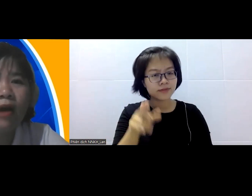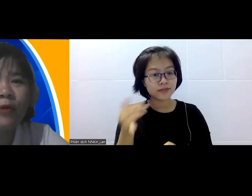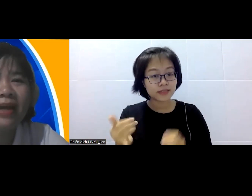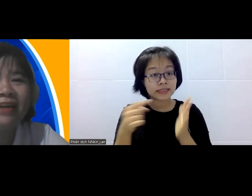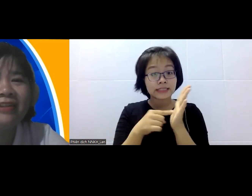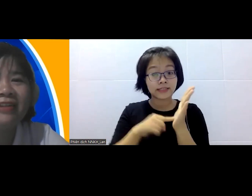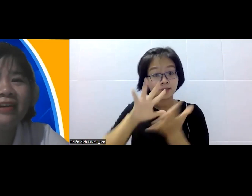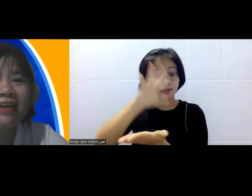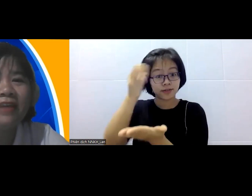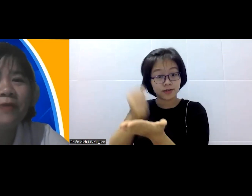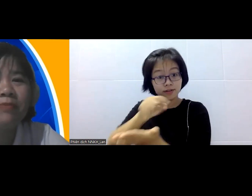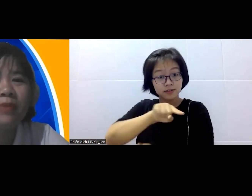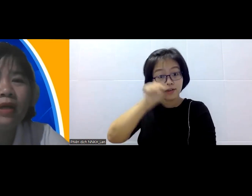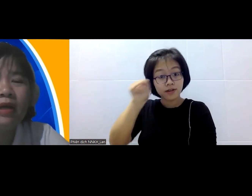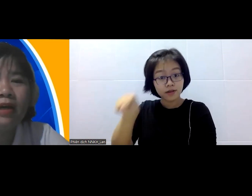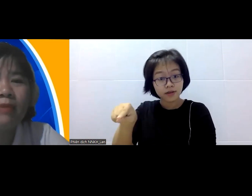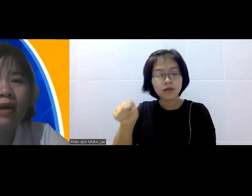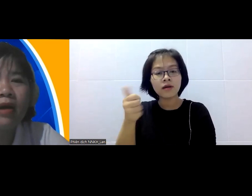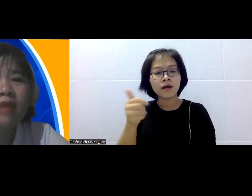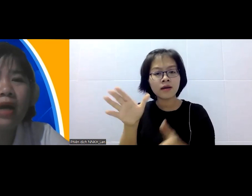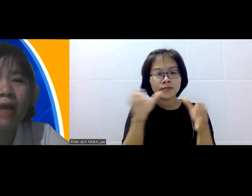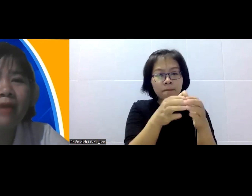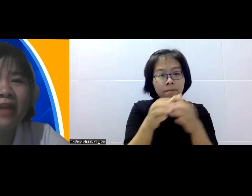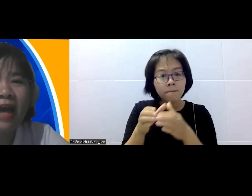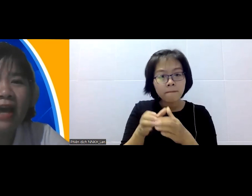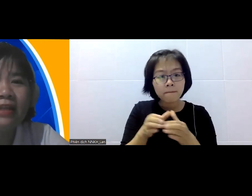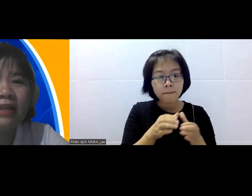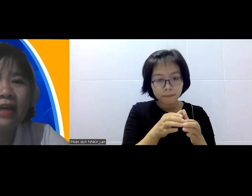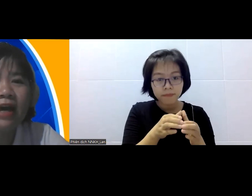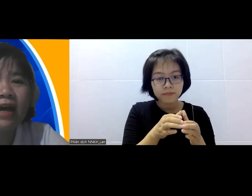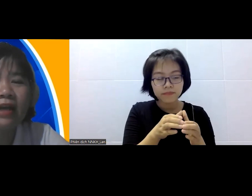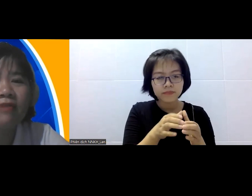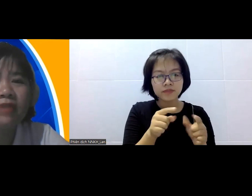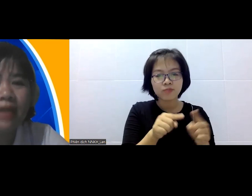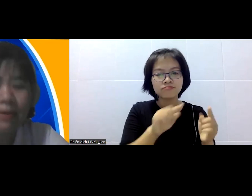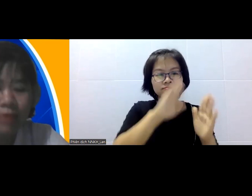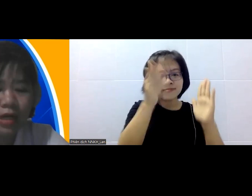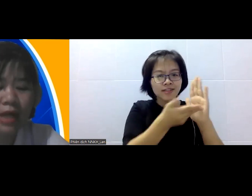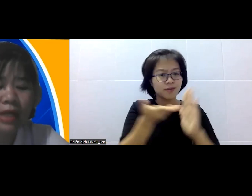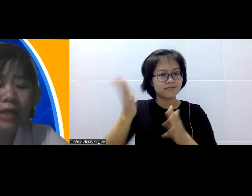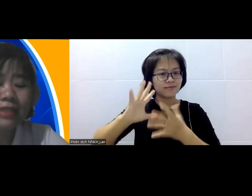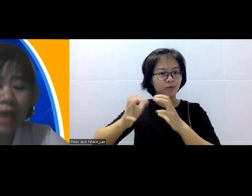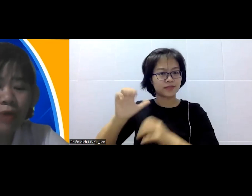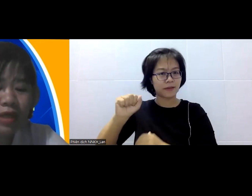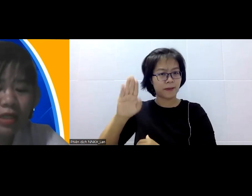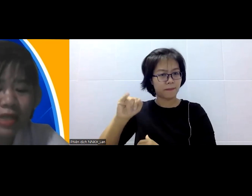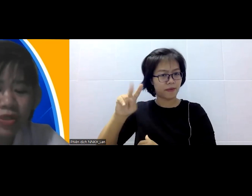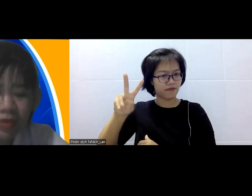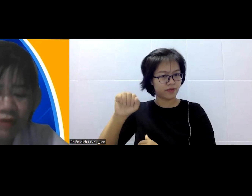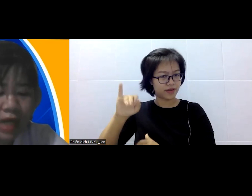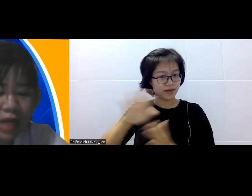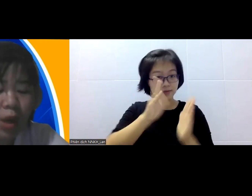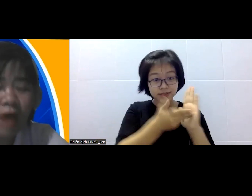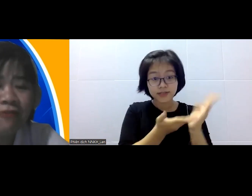họ cũng hay dẫn tới các cái vùng mà có nông dân Apatina thì đây là cái công việc thứ năm đó là tạo điểm hình